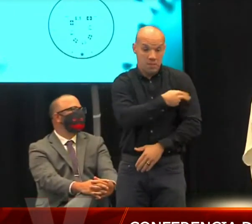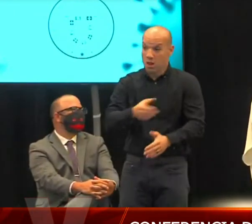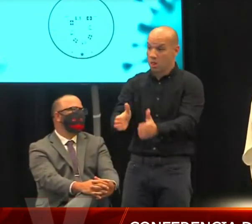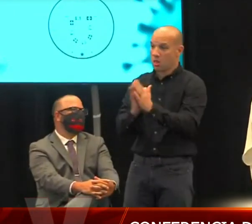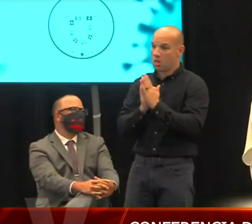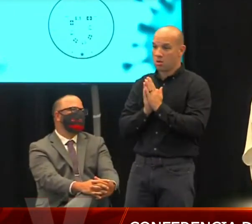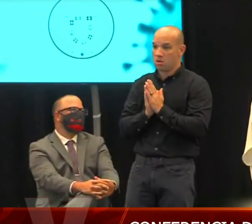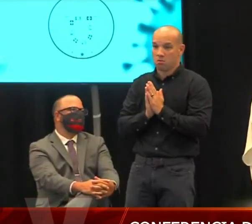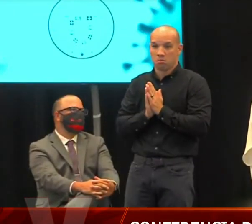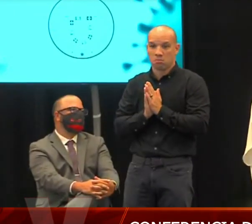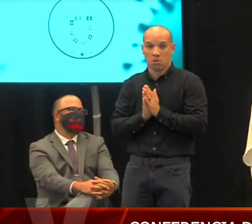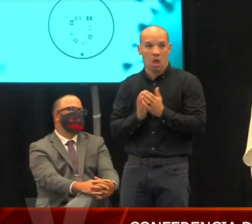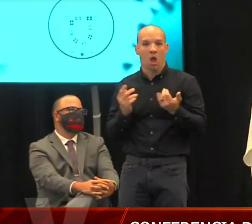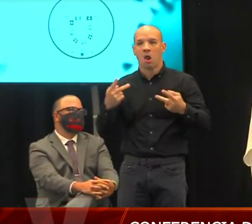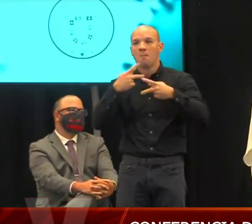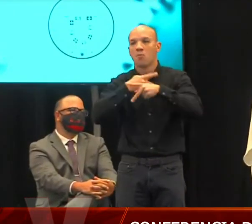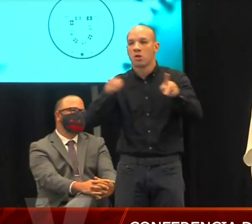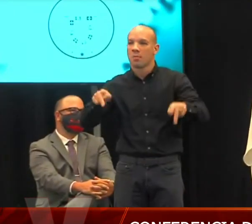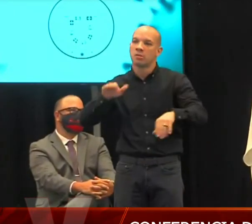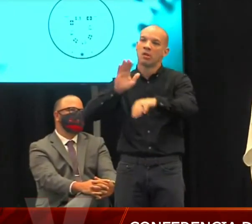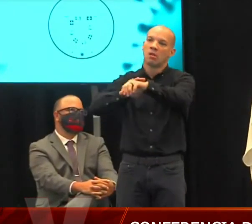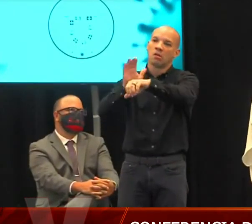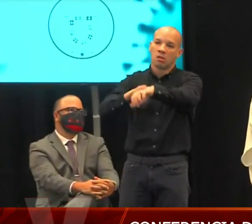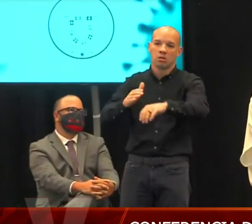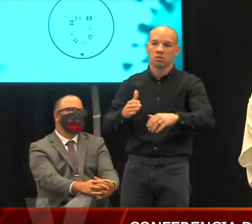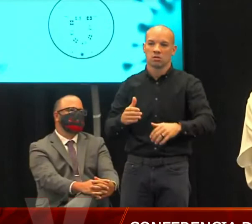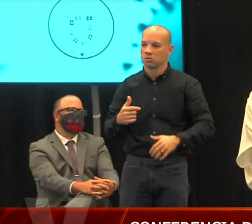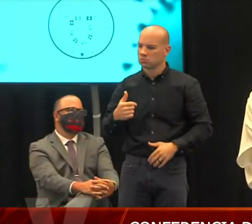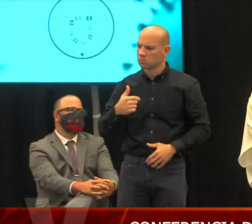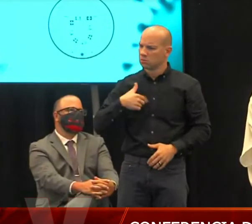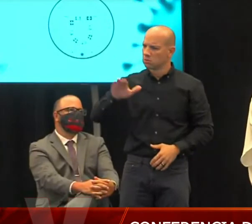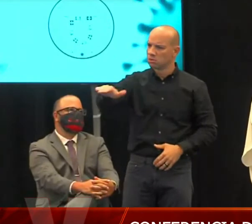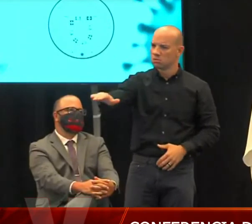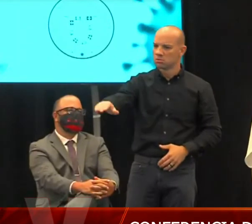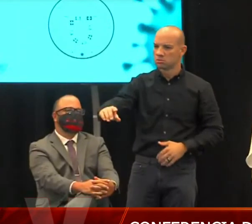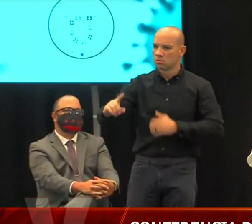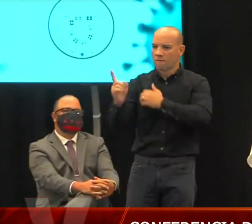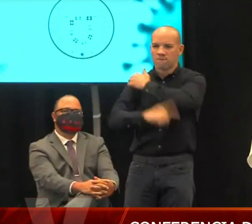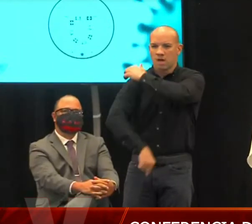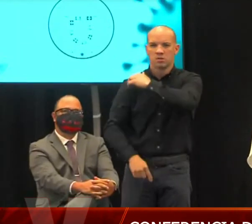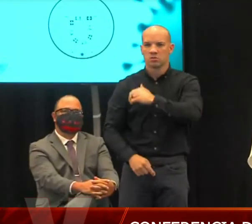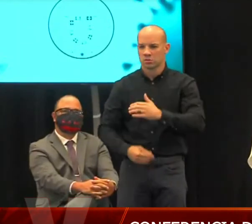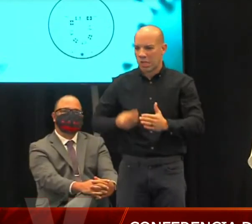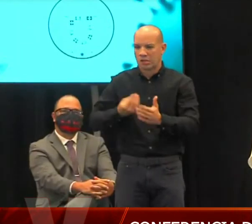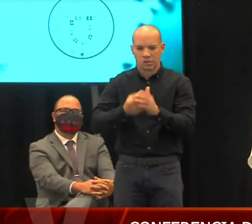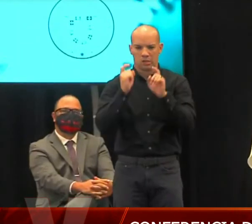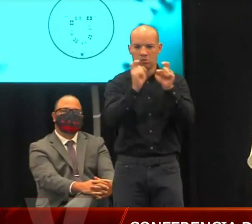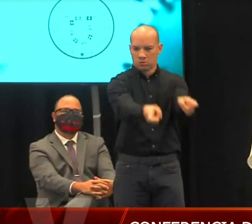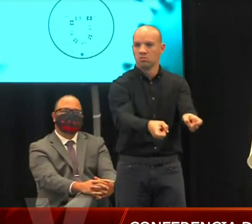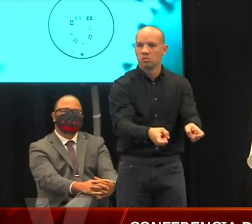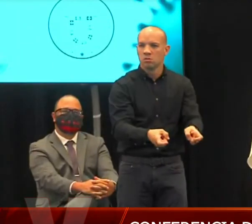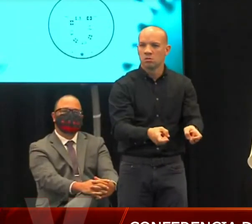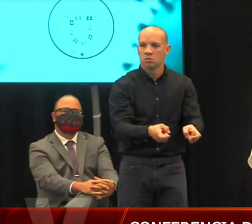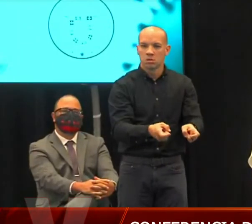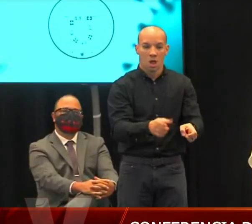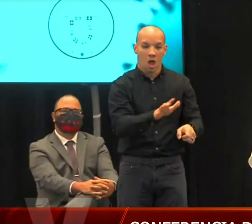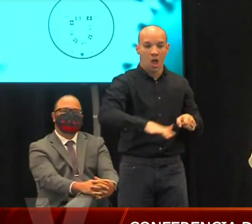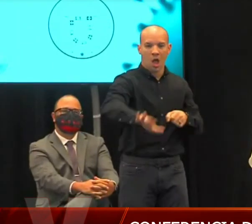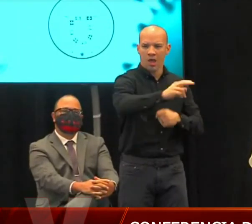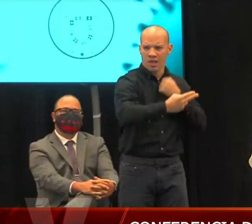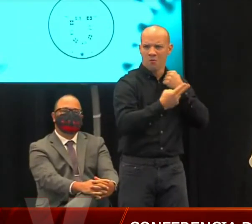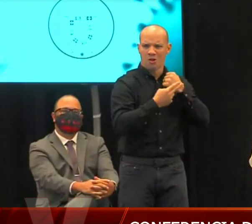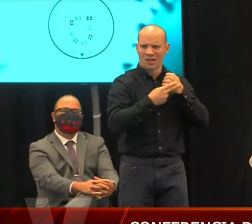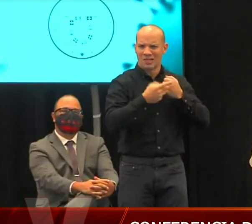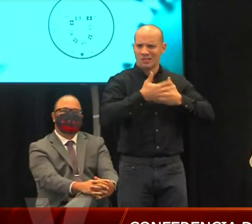qué razón pero yo los confronté le hago saber que eso es falso reciben su dinero los bancos de sangre y el plasma